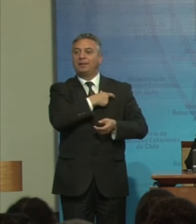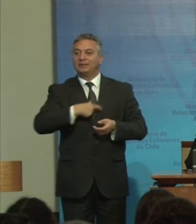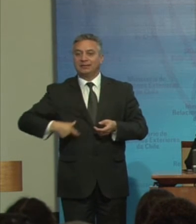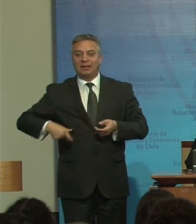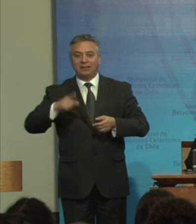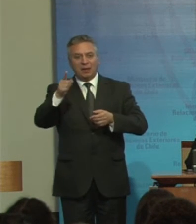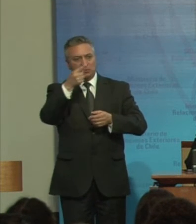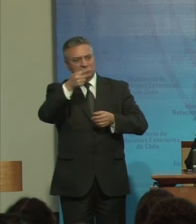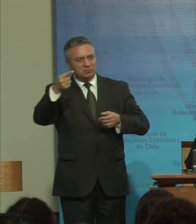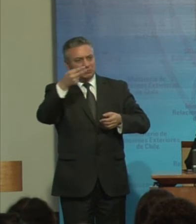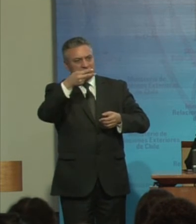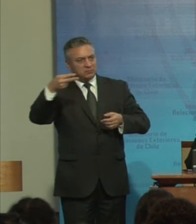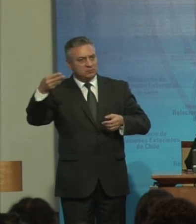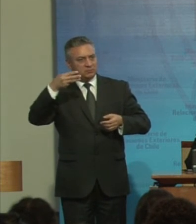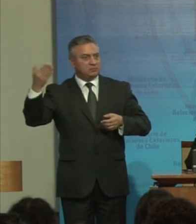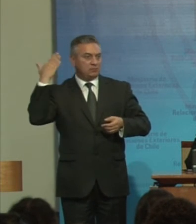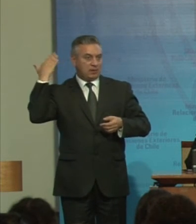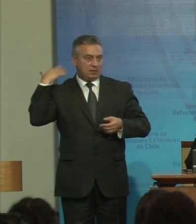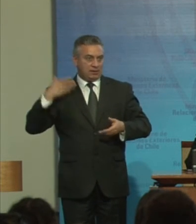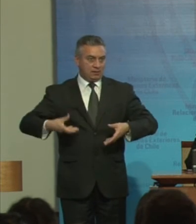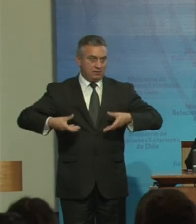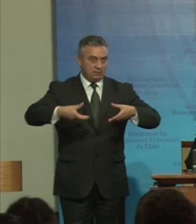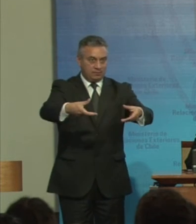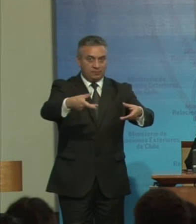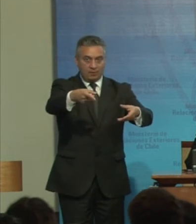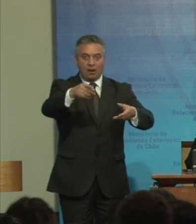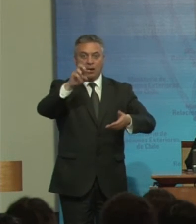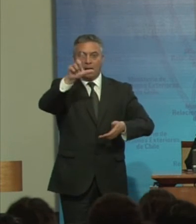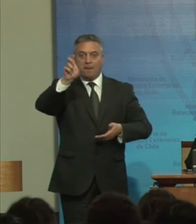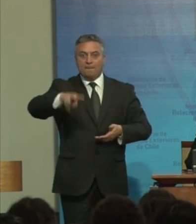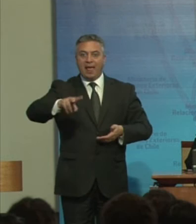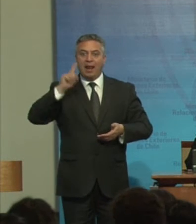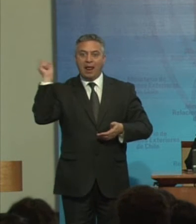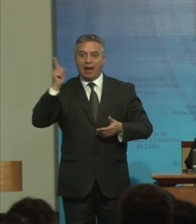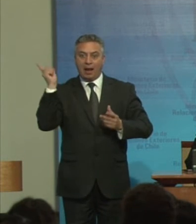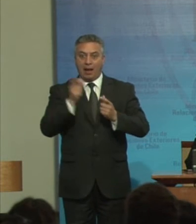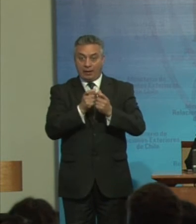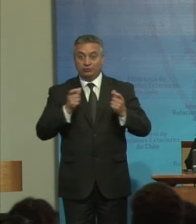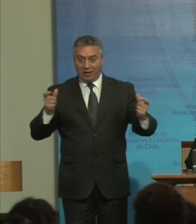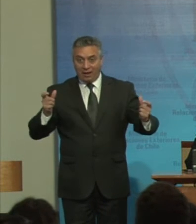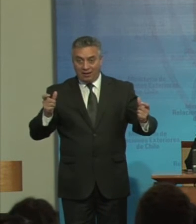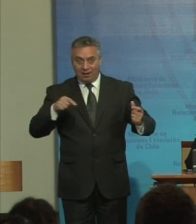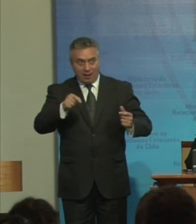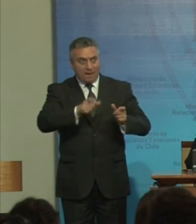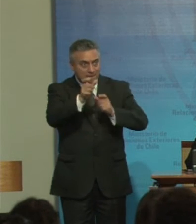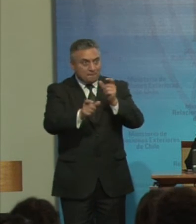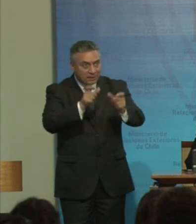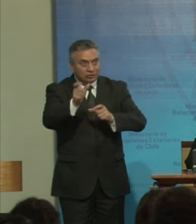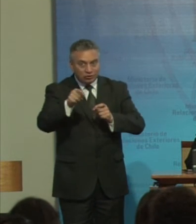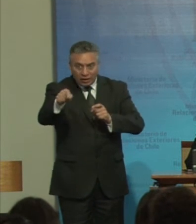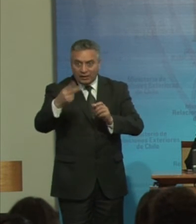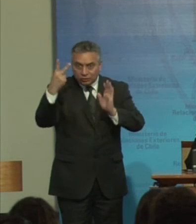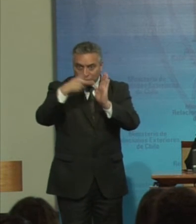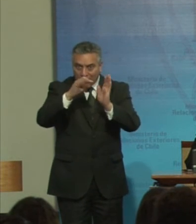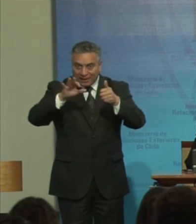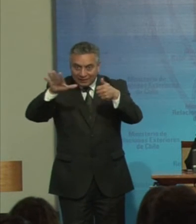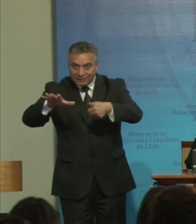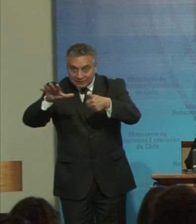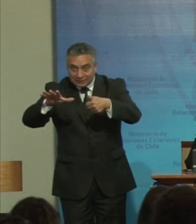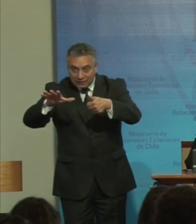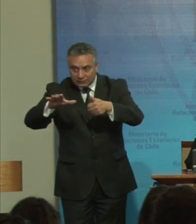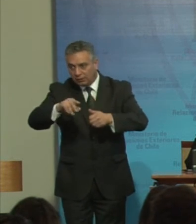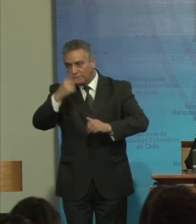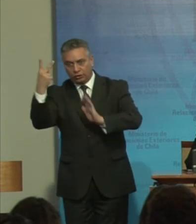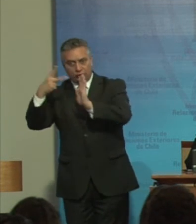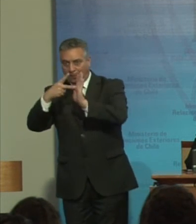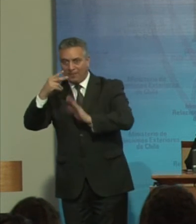Atrás El plan Nacional De personas Con discapacidad 2016-2026